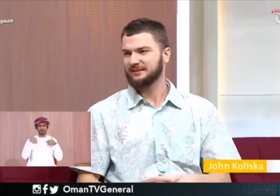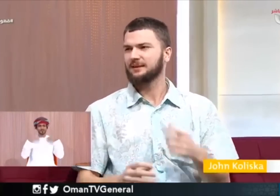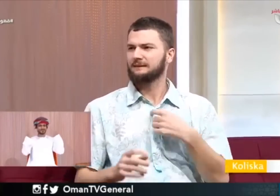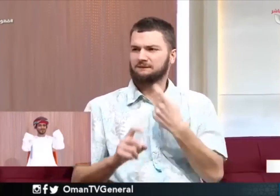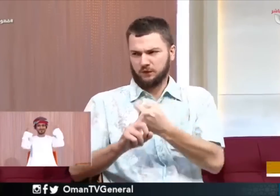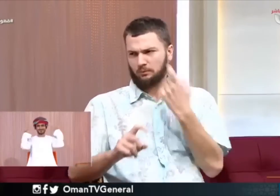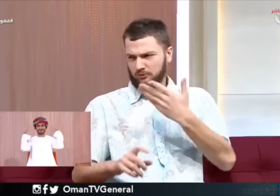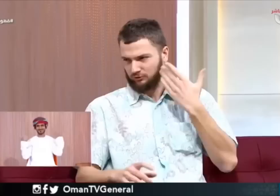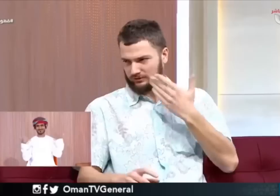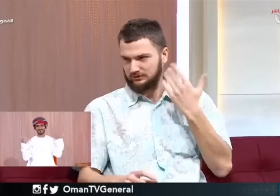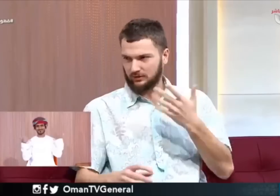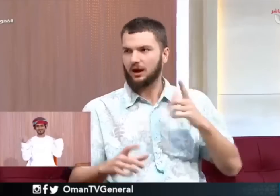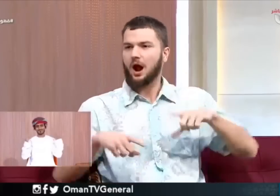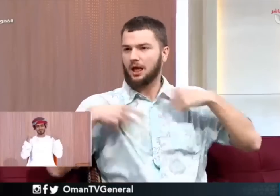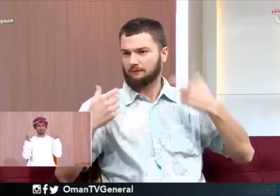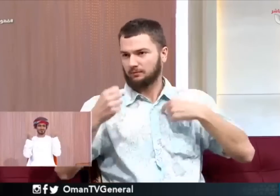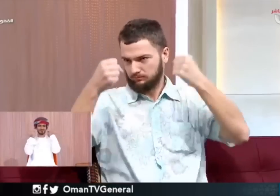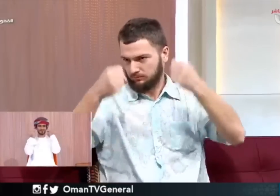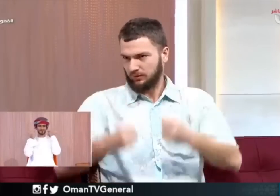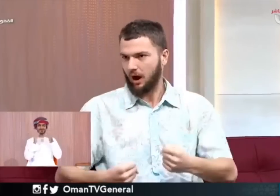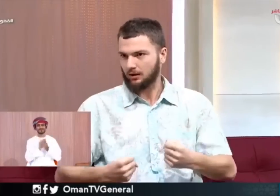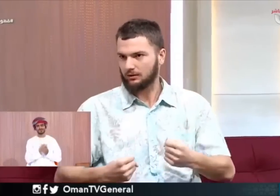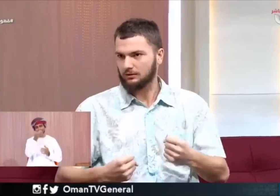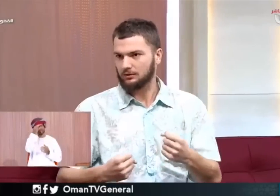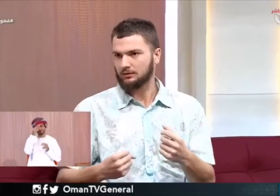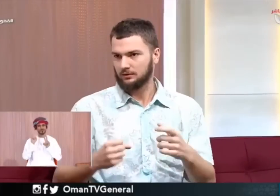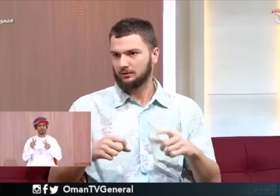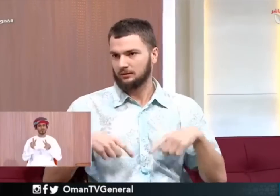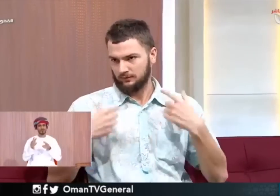من قبل أنا من تشيكيا